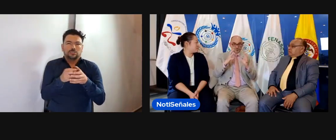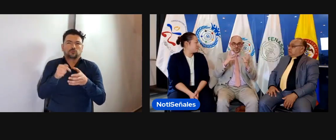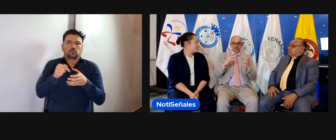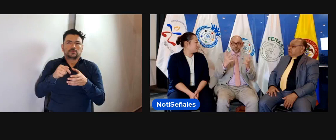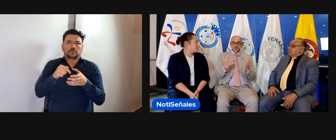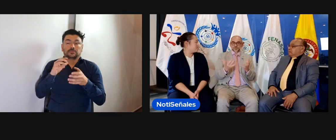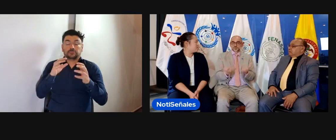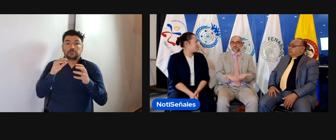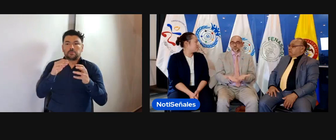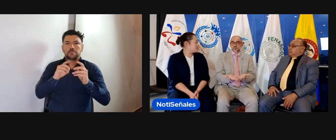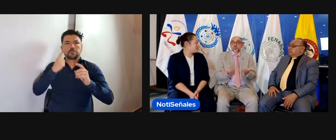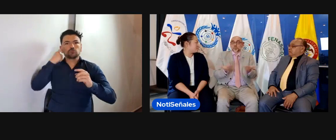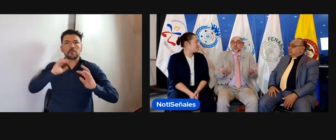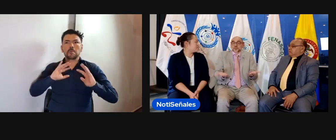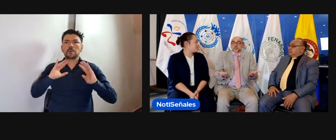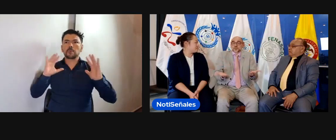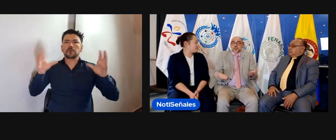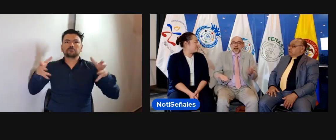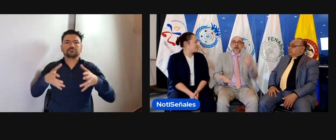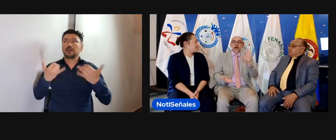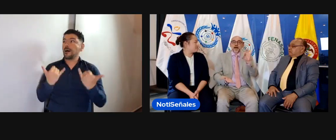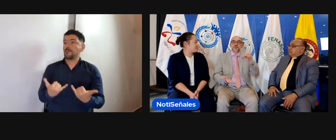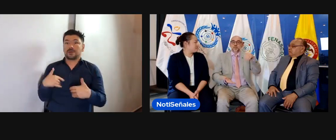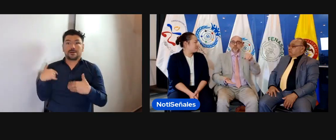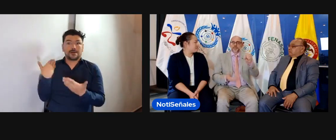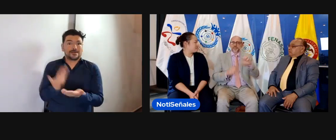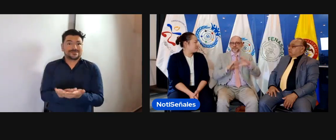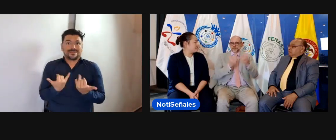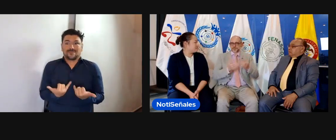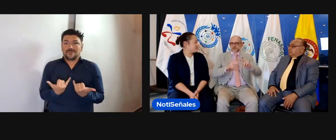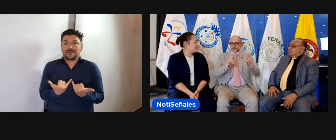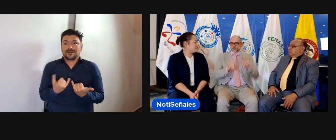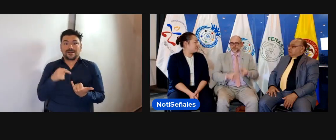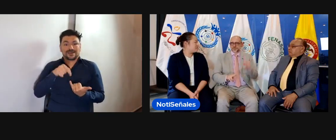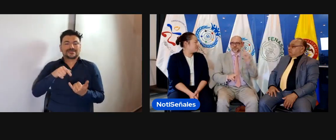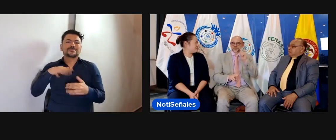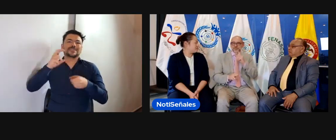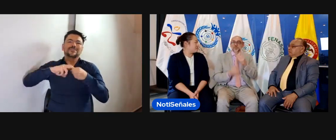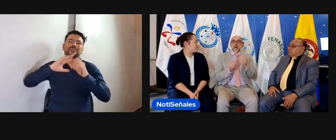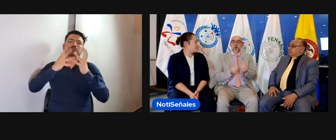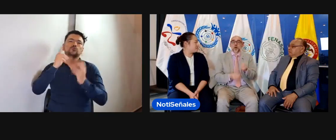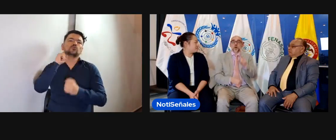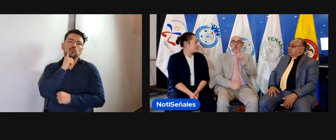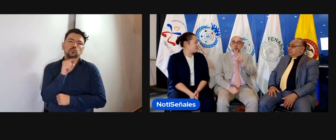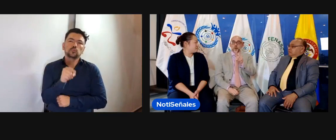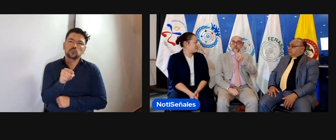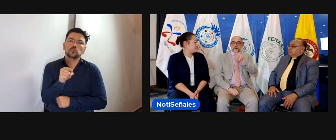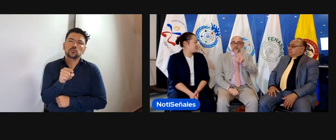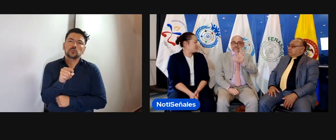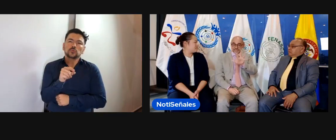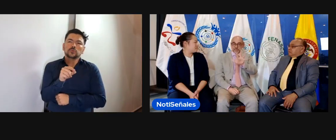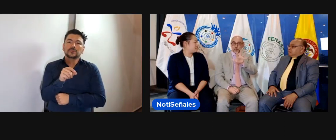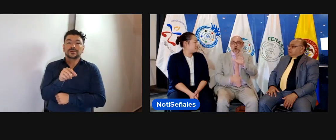través de ese movimiento asociativo, pues, se generan nuevas asociaciones. La Federación Mundial de Sordos, la FMS,